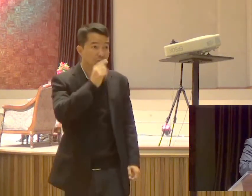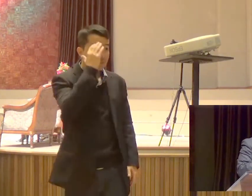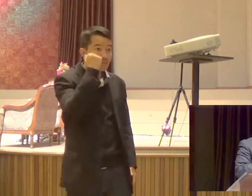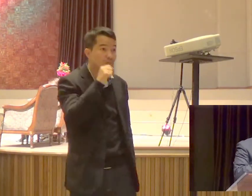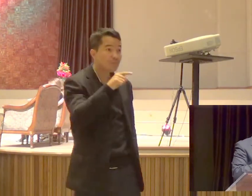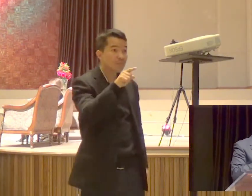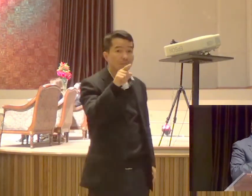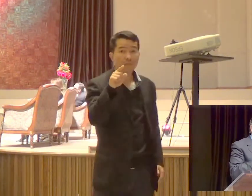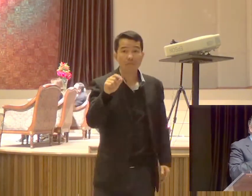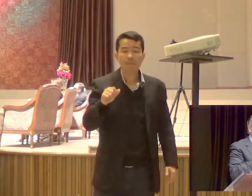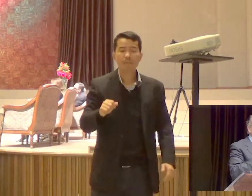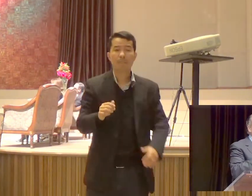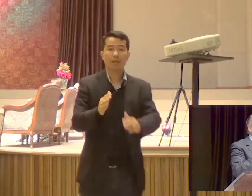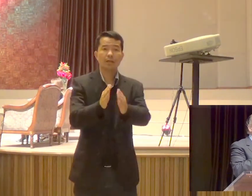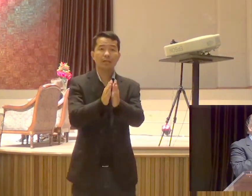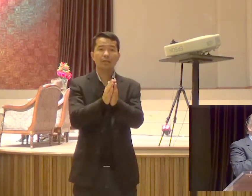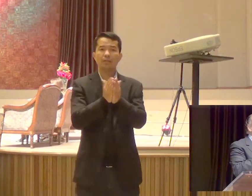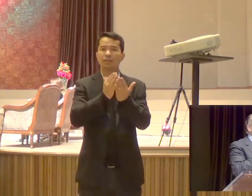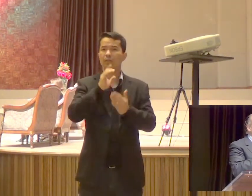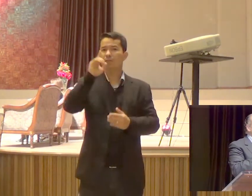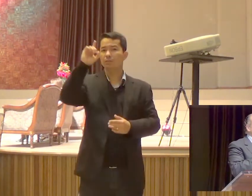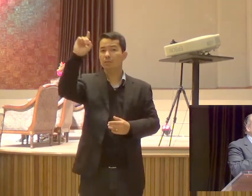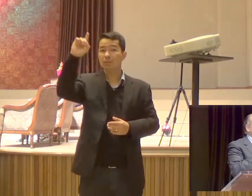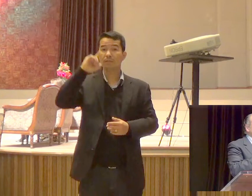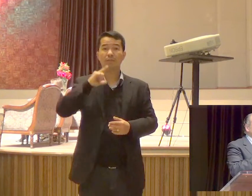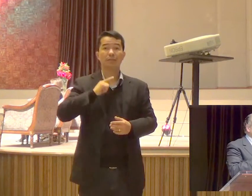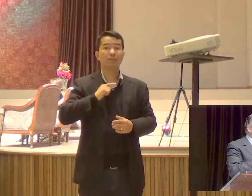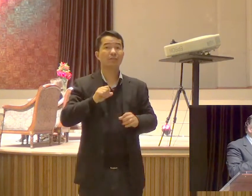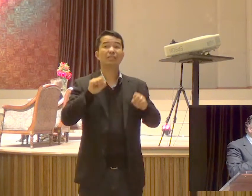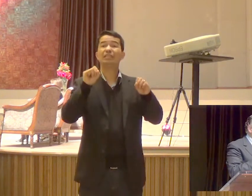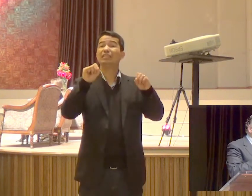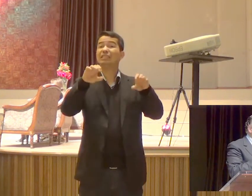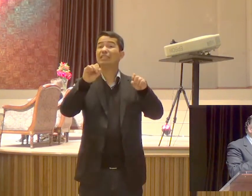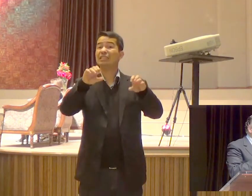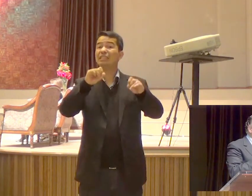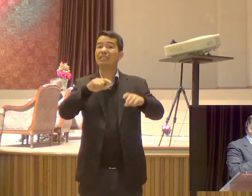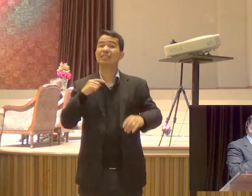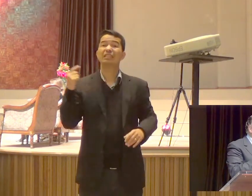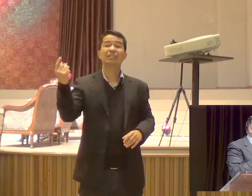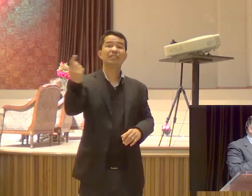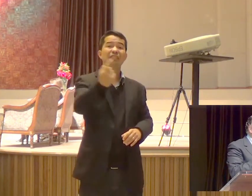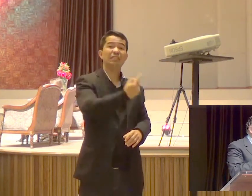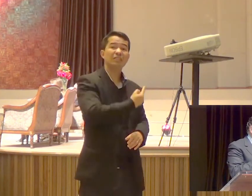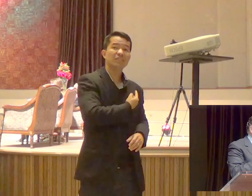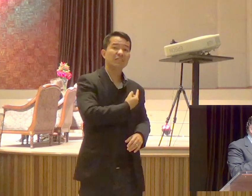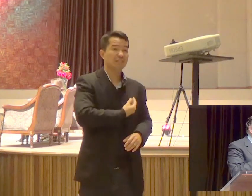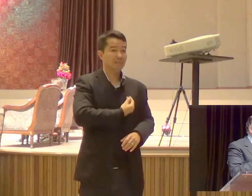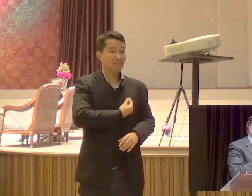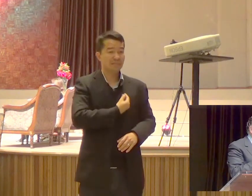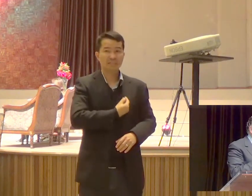A Bíblia ensina que Os líderes Precisam ser homens e mulheres